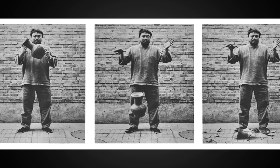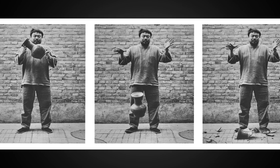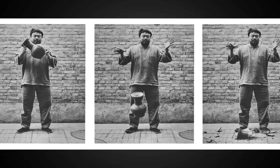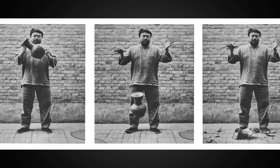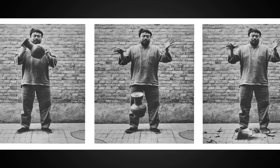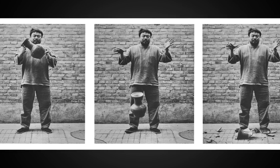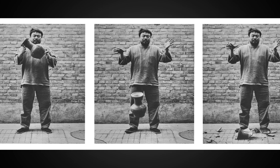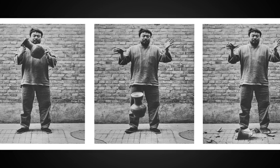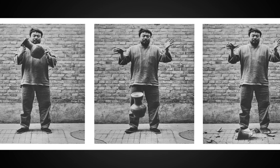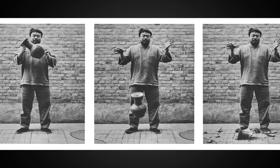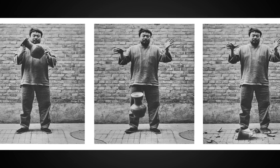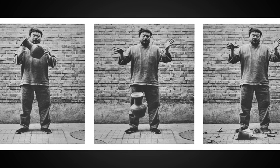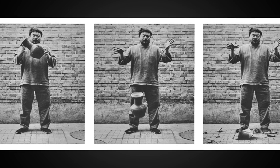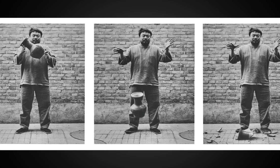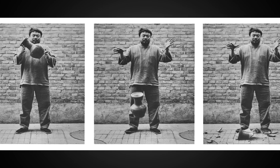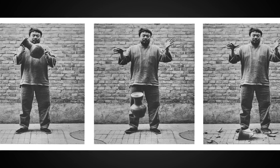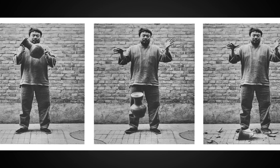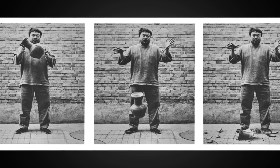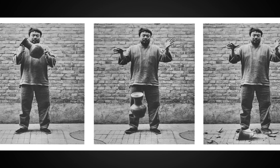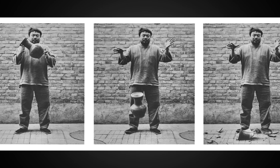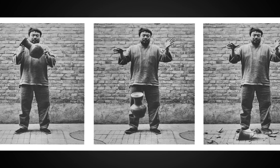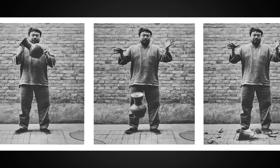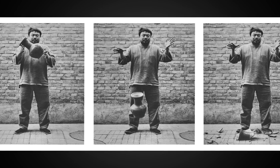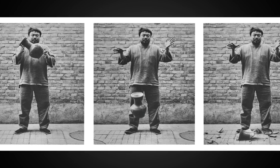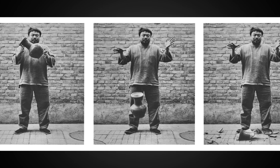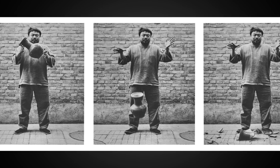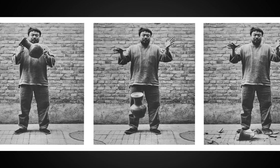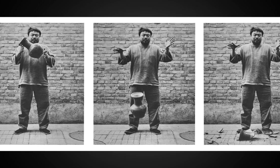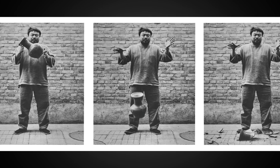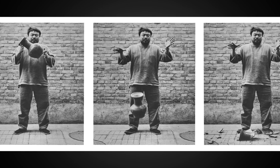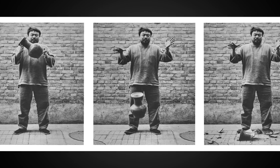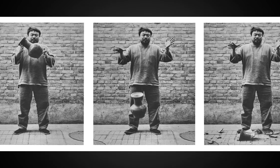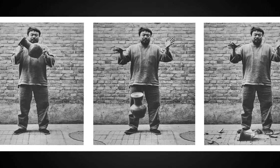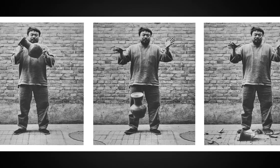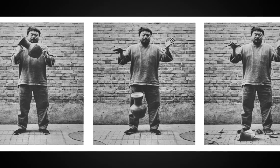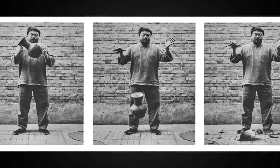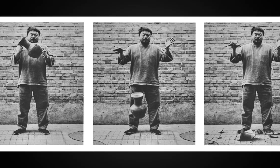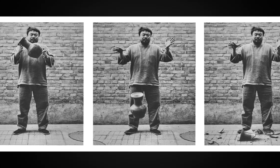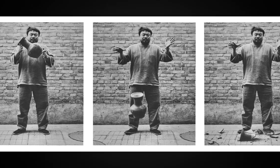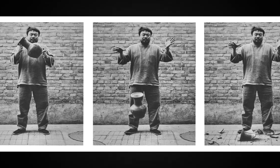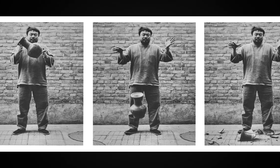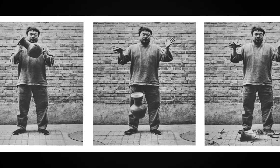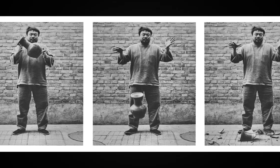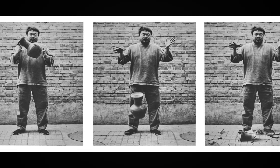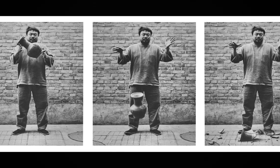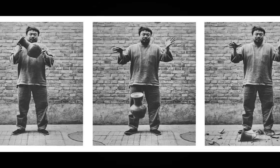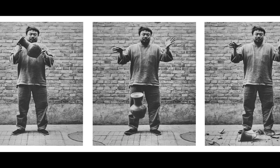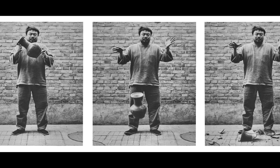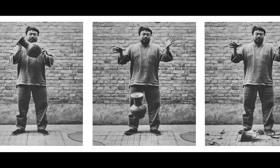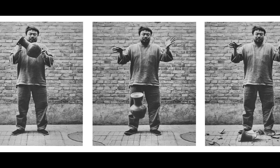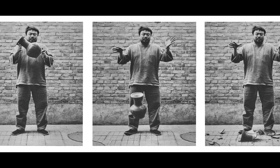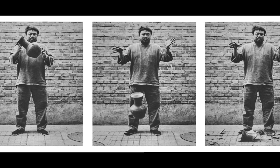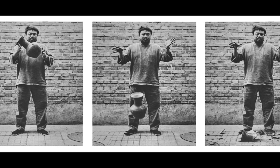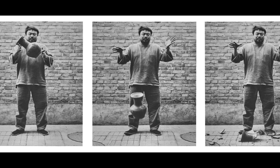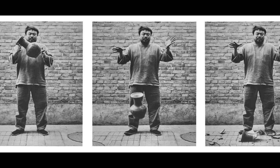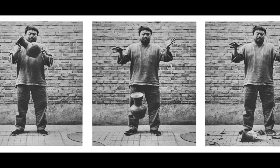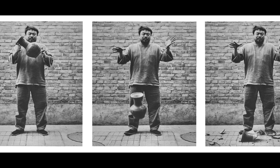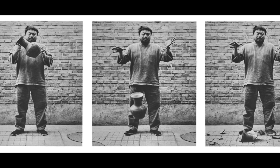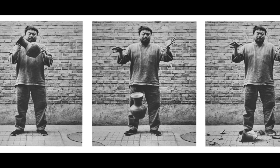porque aquela antiga ideia de beleza já está morta. Porque hoje não há nada interno que defina uma obra como obra de arte como